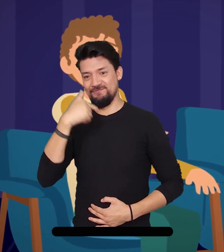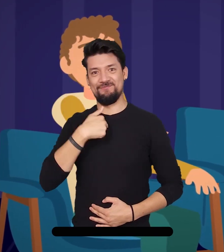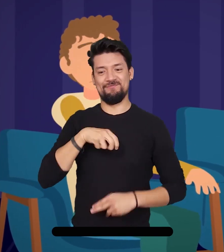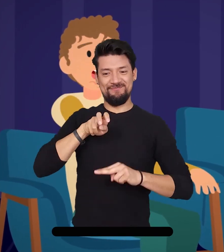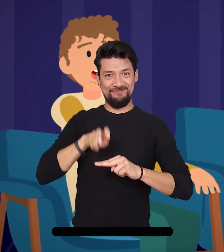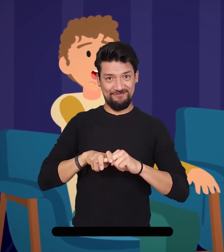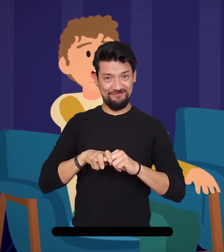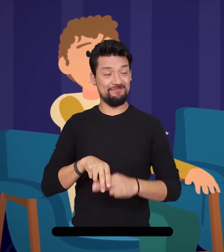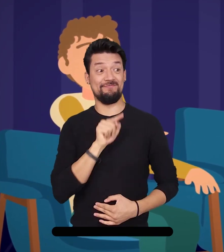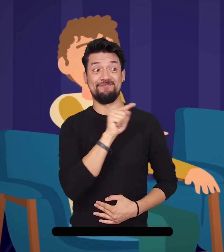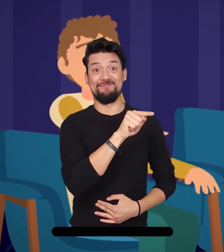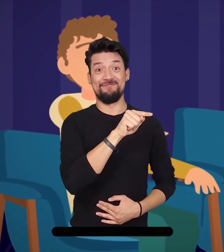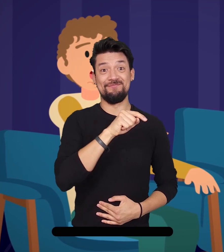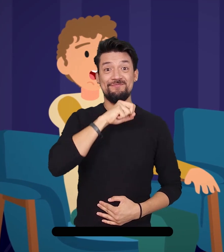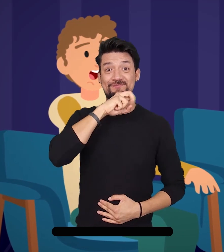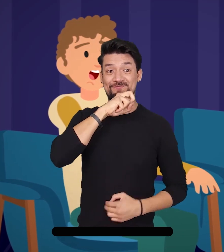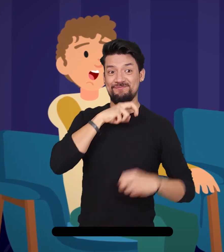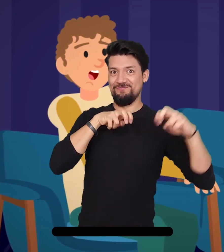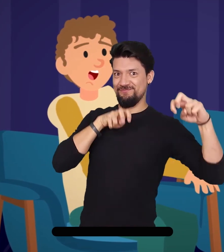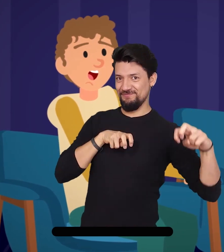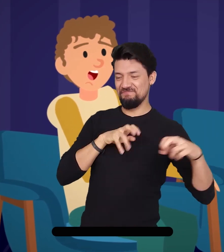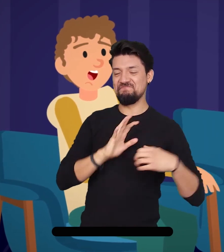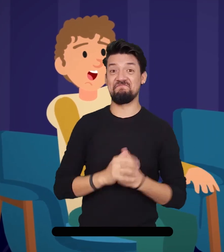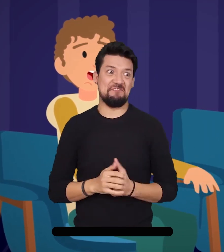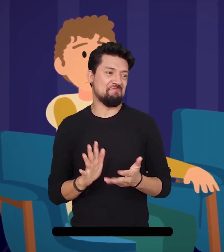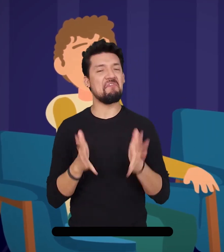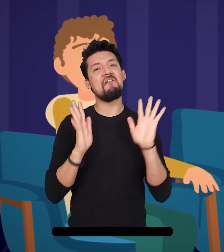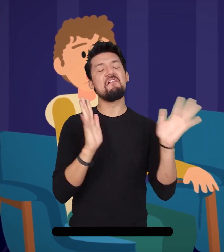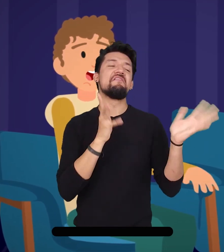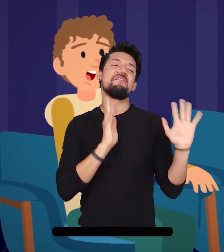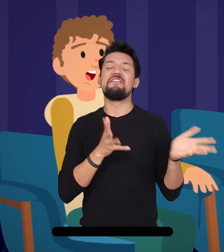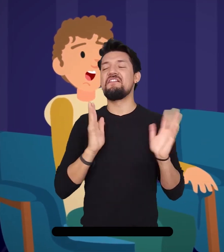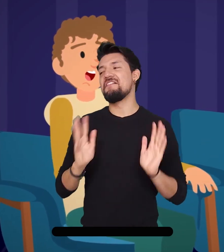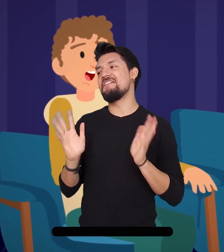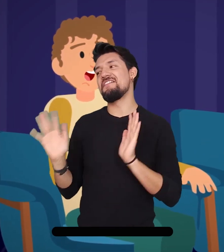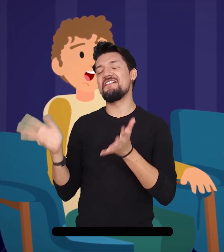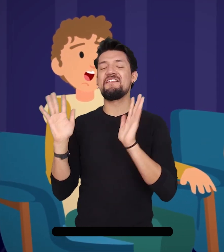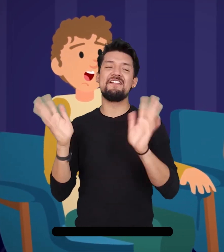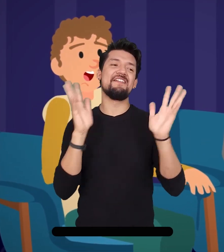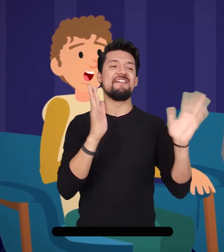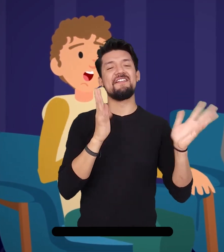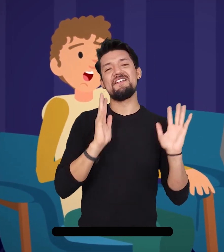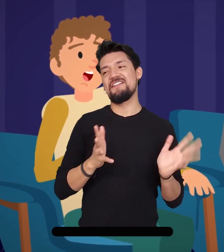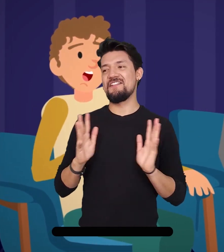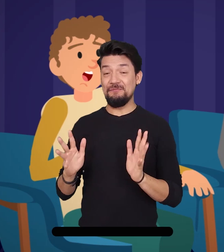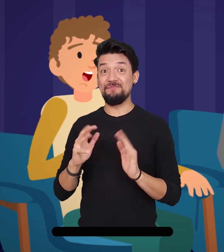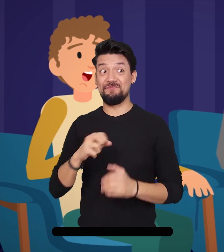Josué se sentó a un lado, Hugo en el centro y Marcela en el otro lado, y continuaron hablando. Un tiempo después, Marcela se